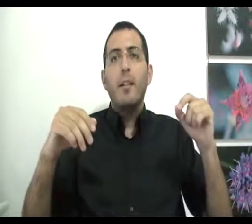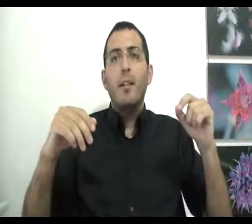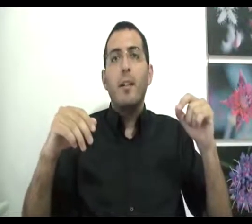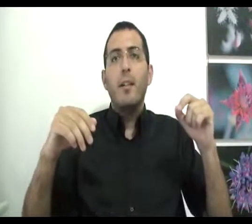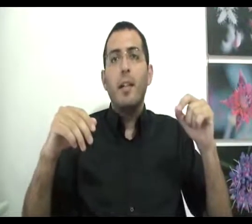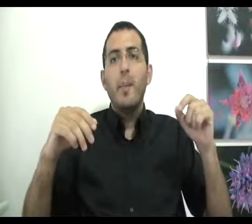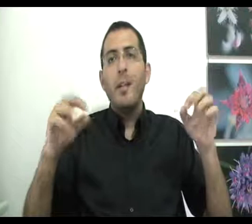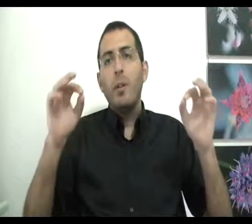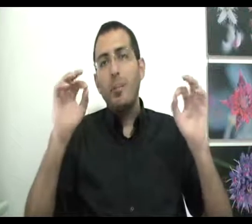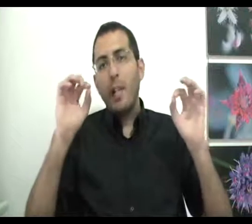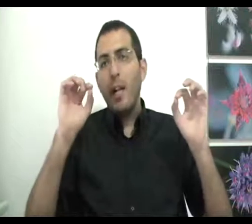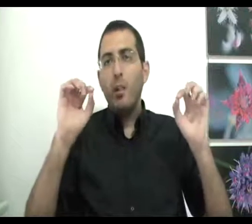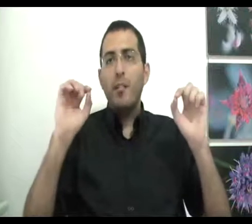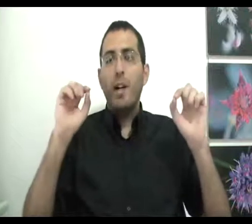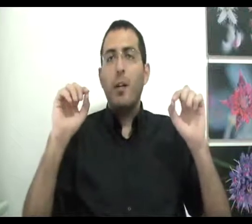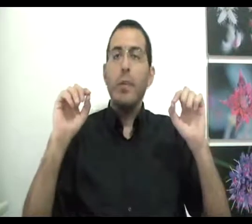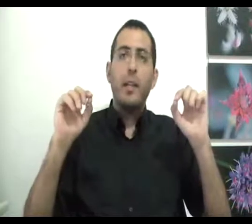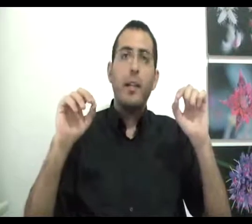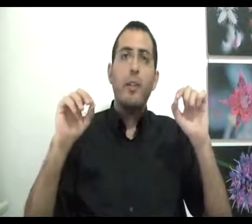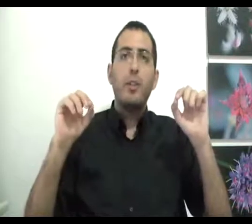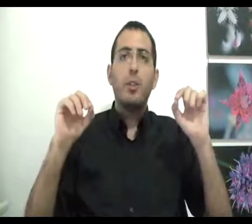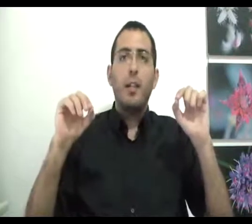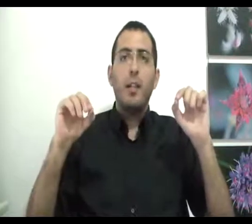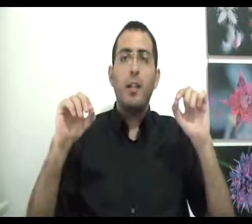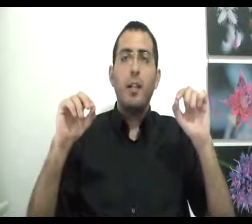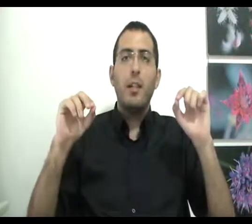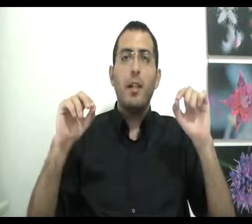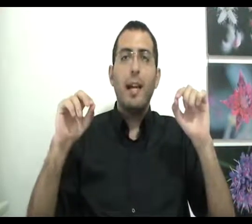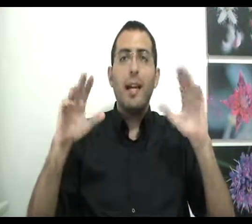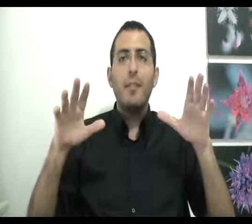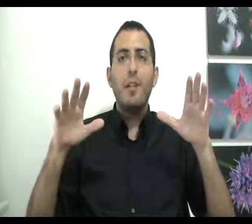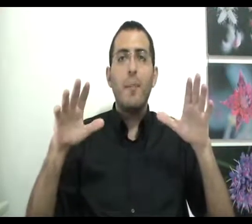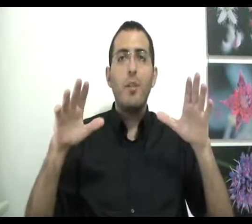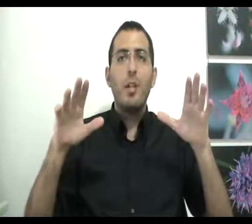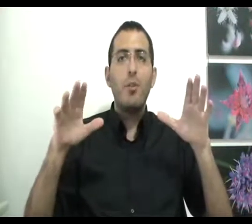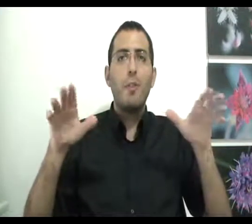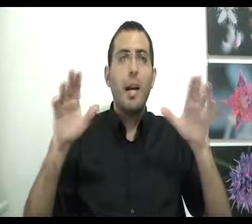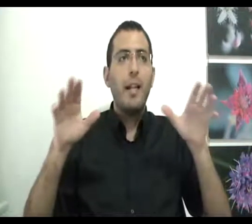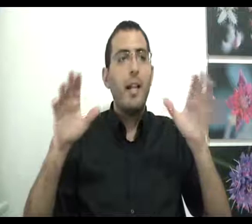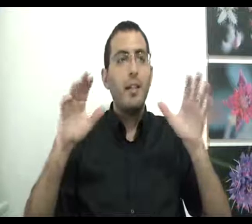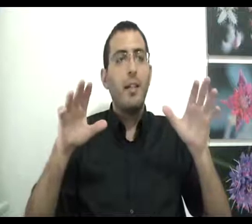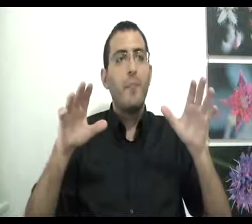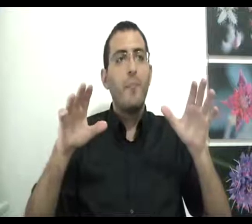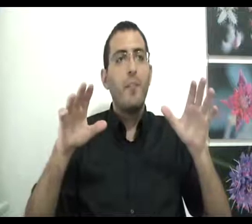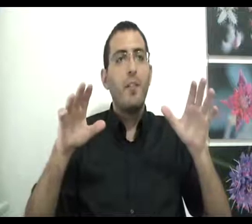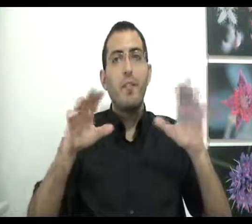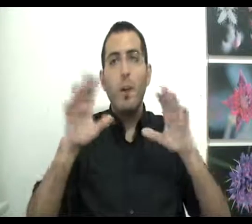ואם אנחנו נתבונן על עוד דבר אנחנו נראה שאחד הדברים שיש אותם רק לילדים ולא